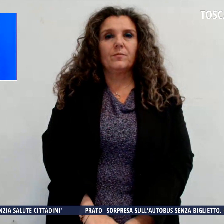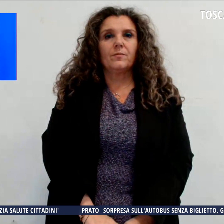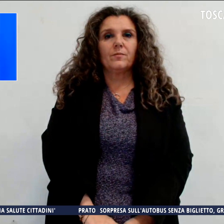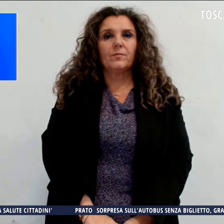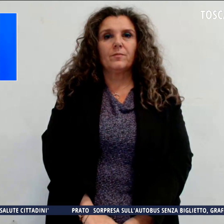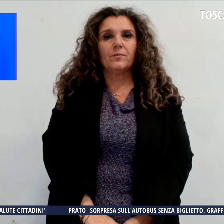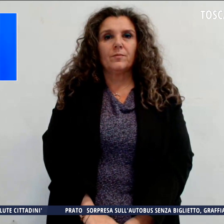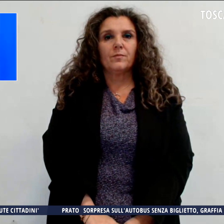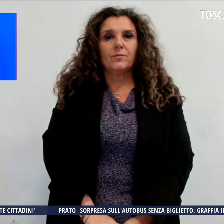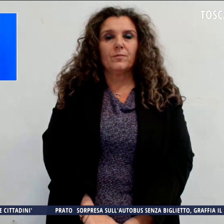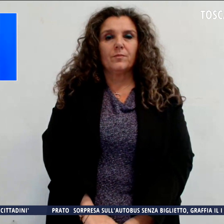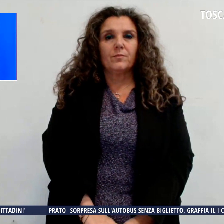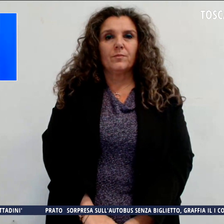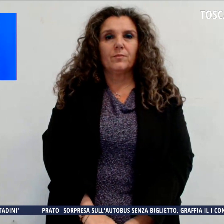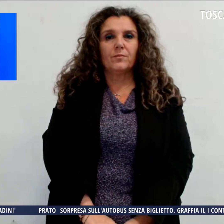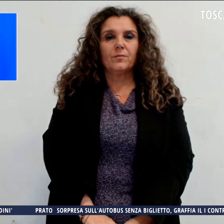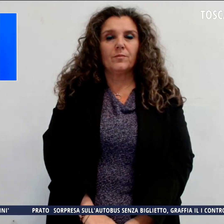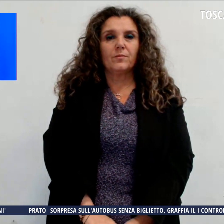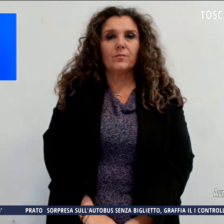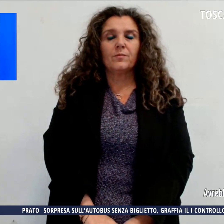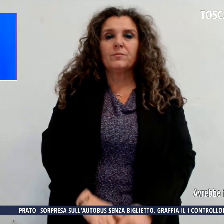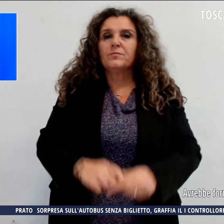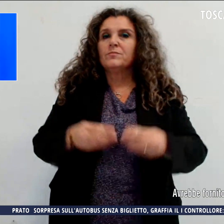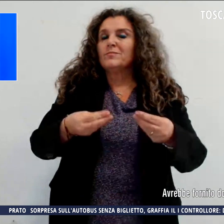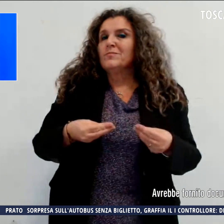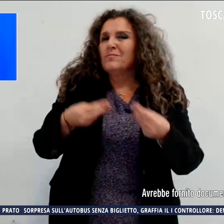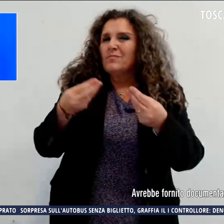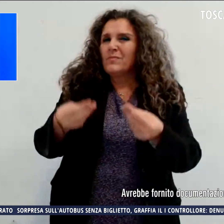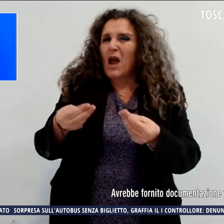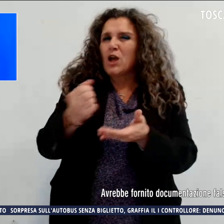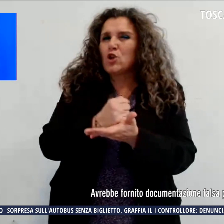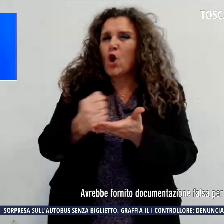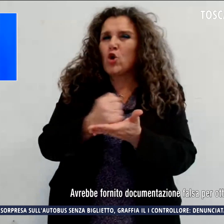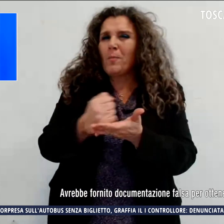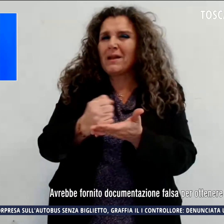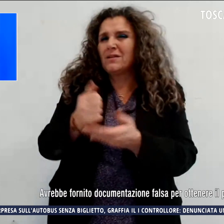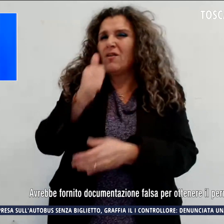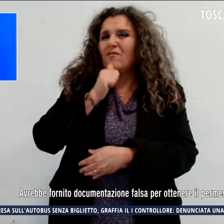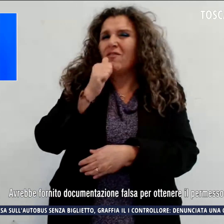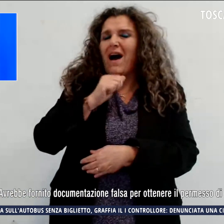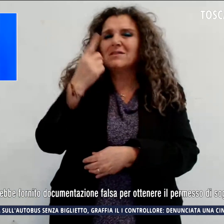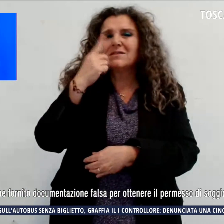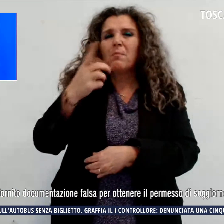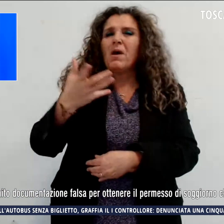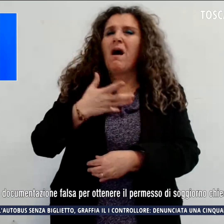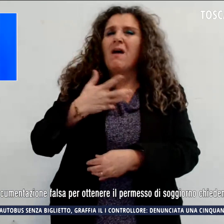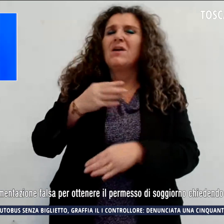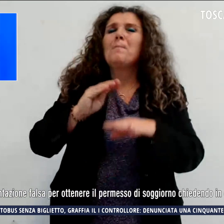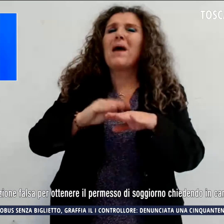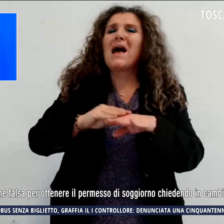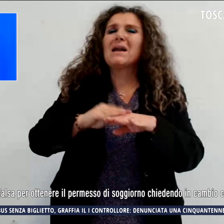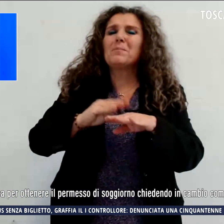Avrebbe fornito documentazione falsa per ottenere il permesso di soggiorno